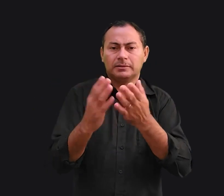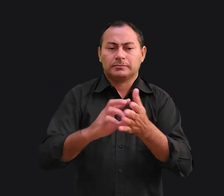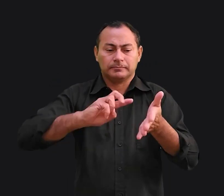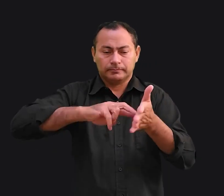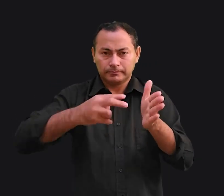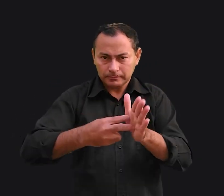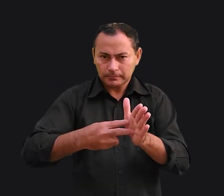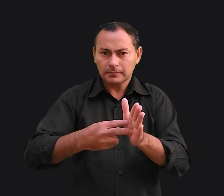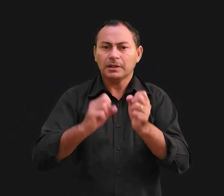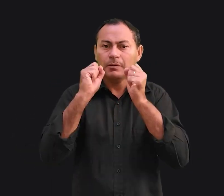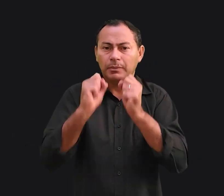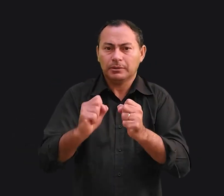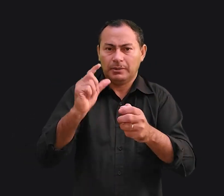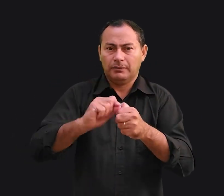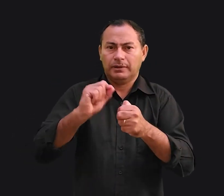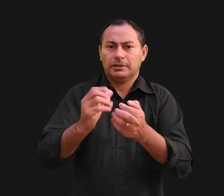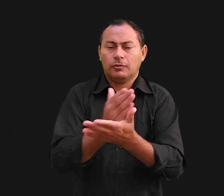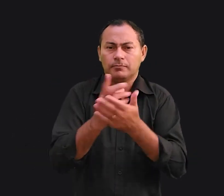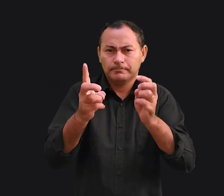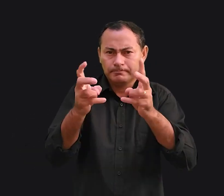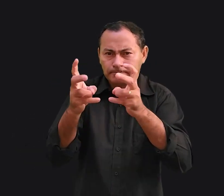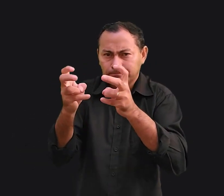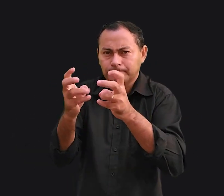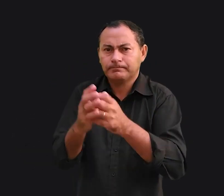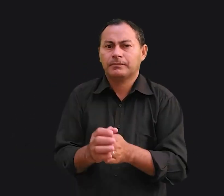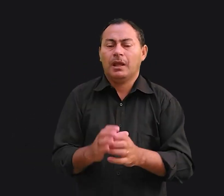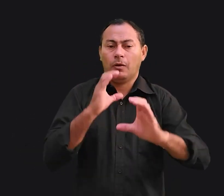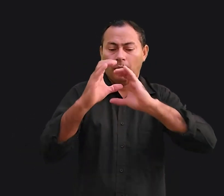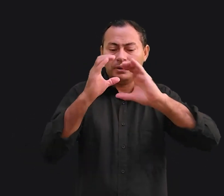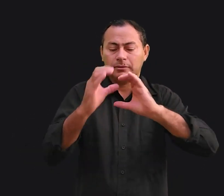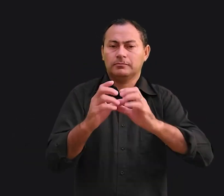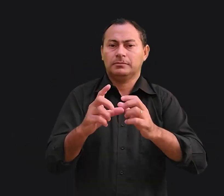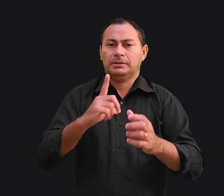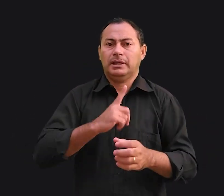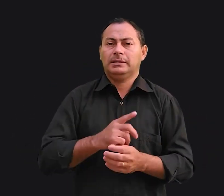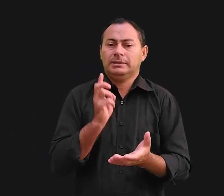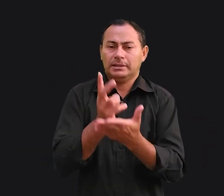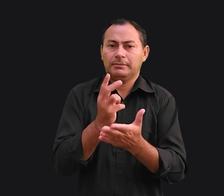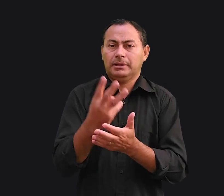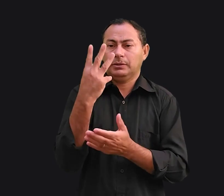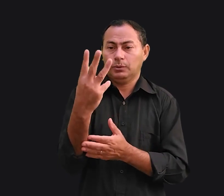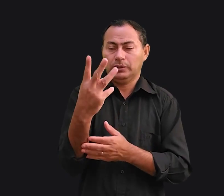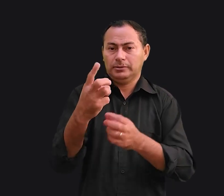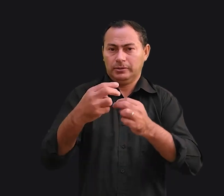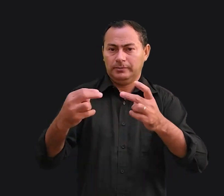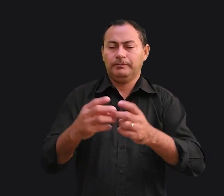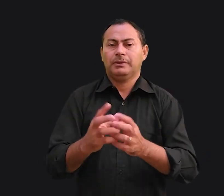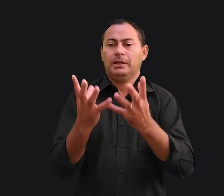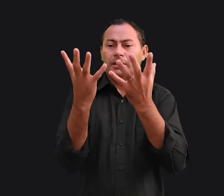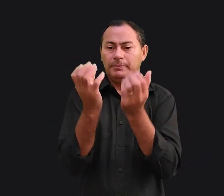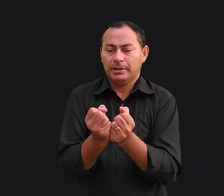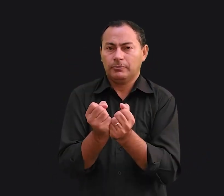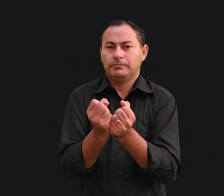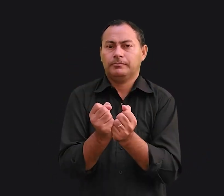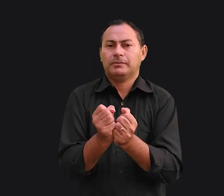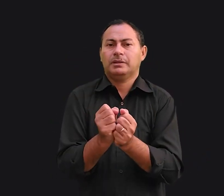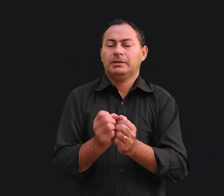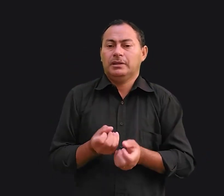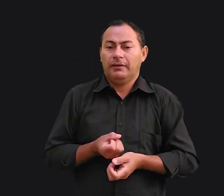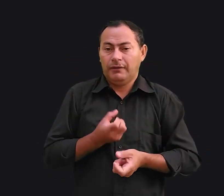definição, podemos fazer algumas observações. A comunicação possui sempre duas dimensões, recepção e emissão.